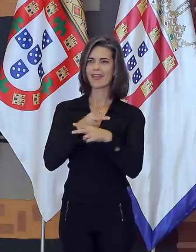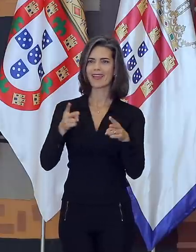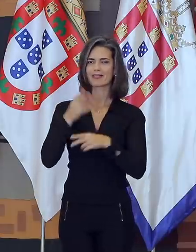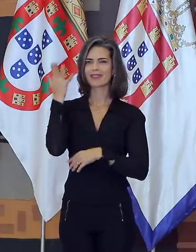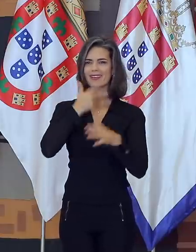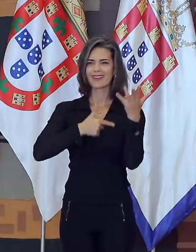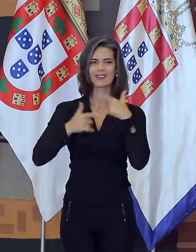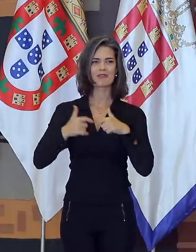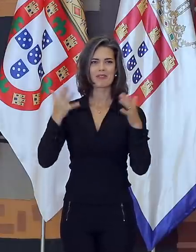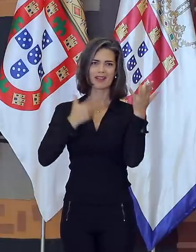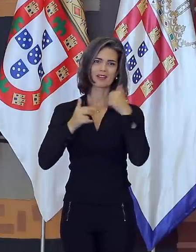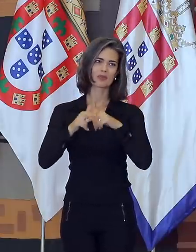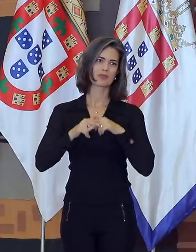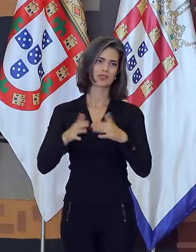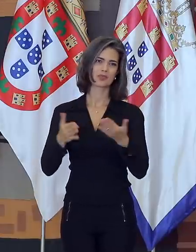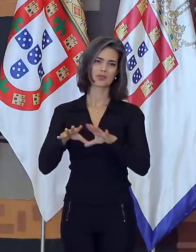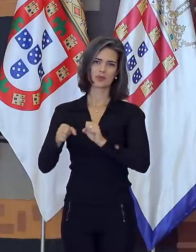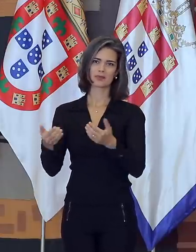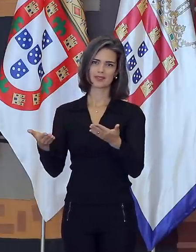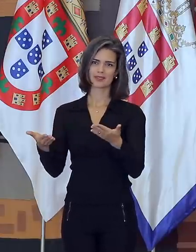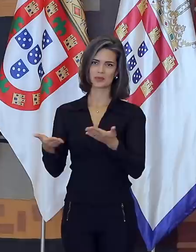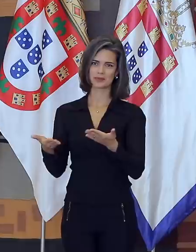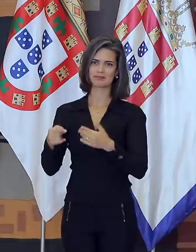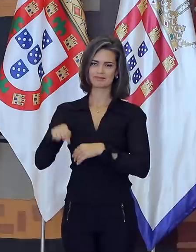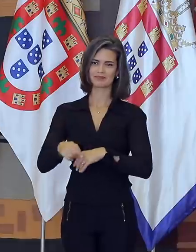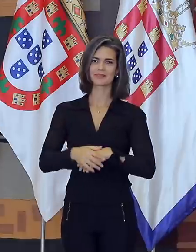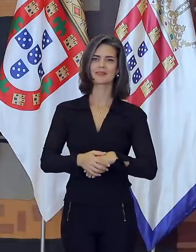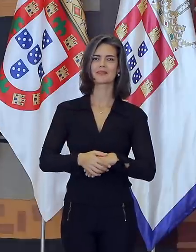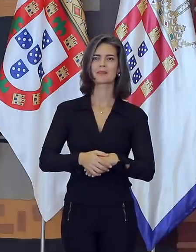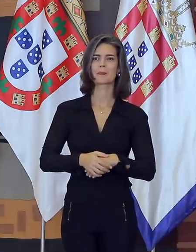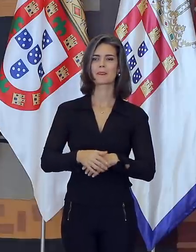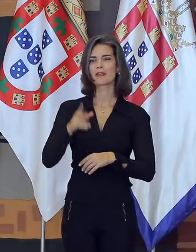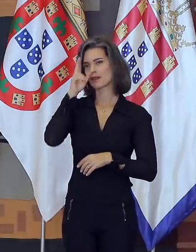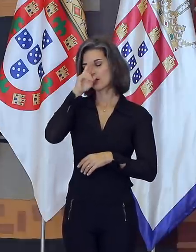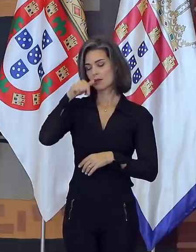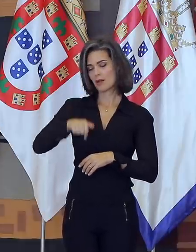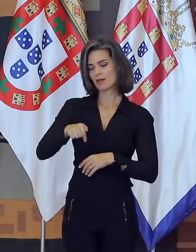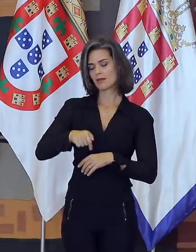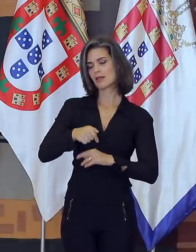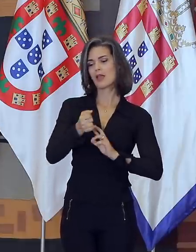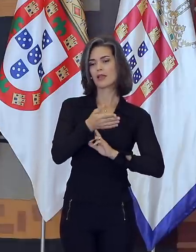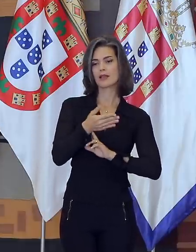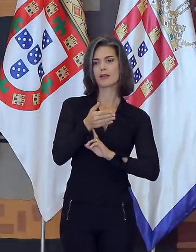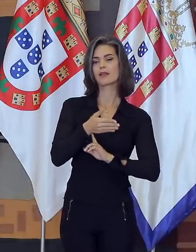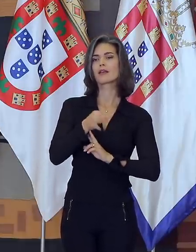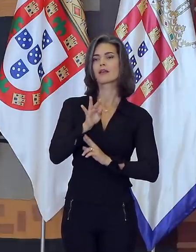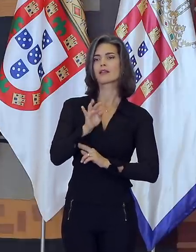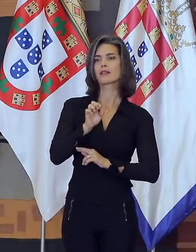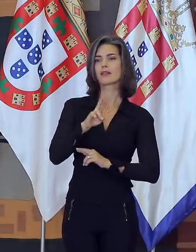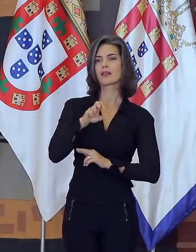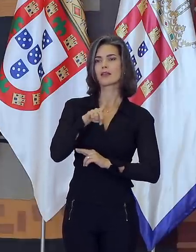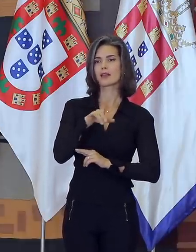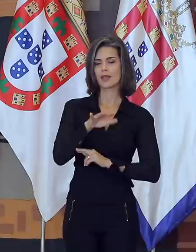não Esse lugar aqui é lindo. Eu me recordo que, aqui nesse terraço, a embaixadora Tereza Quintela, depois do